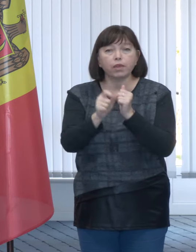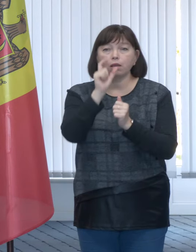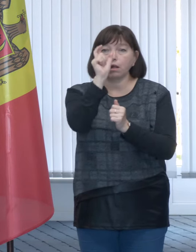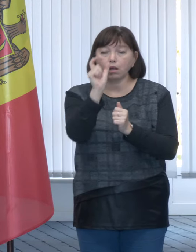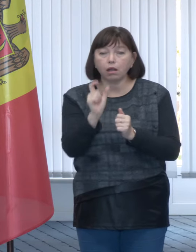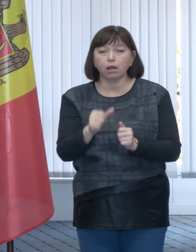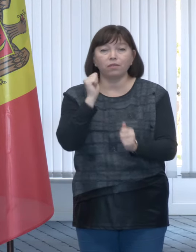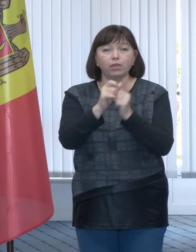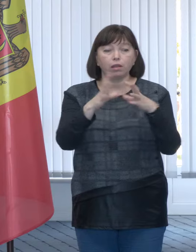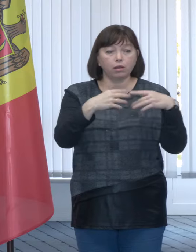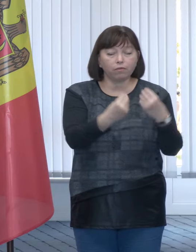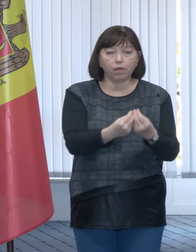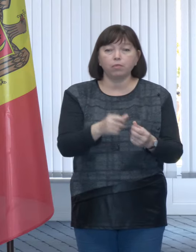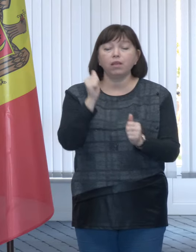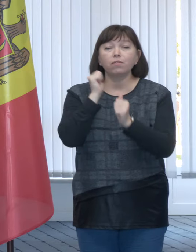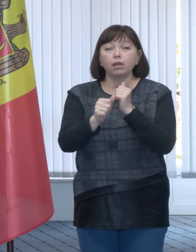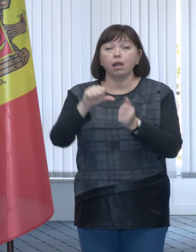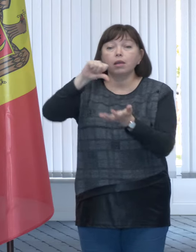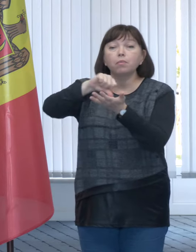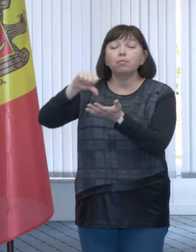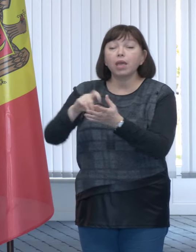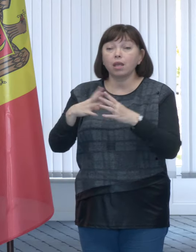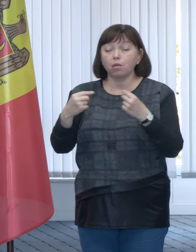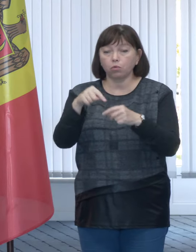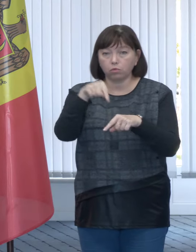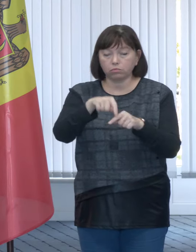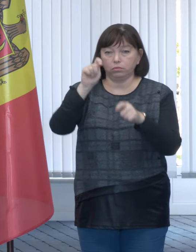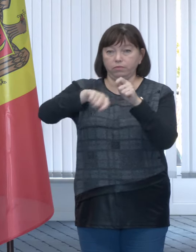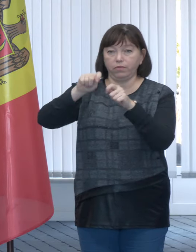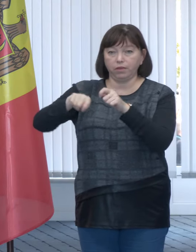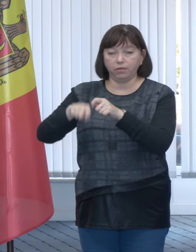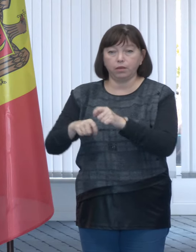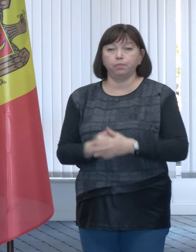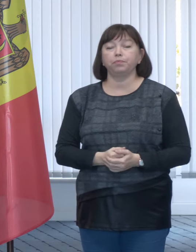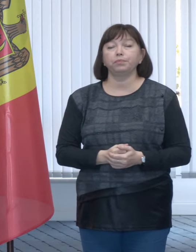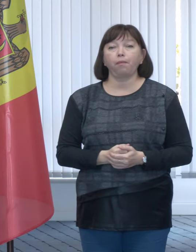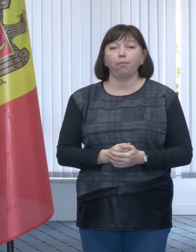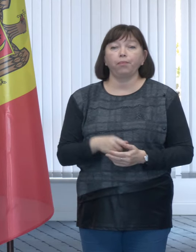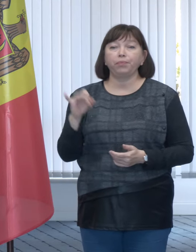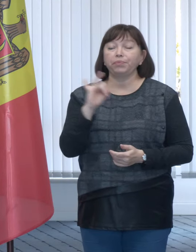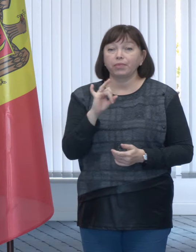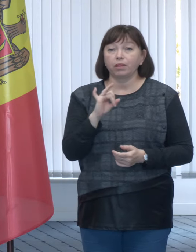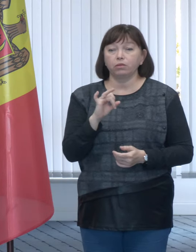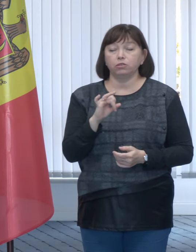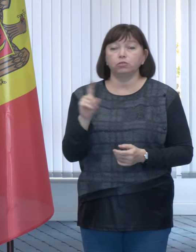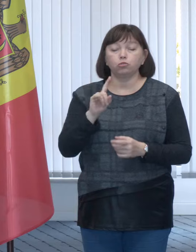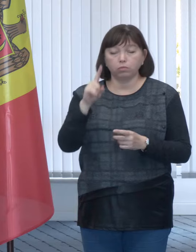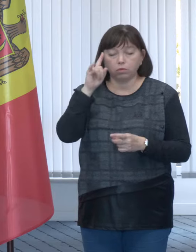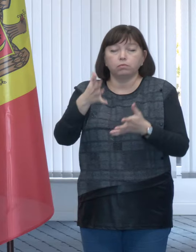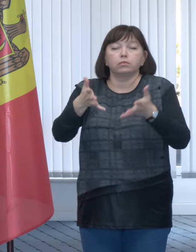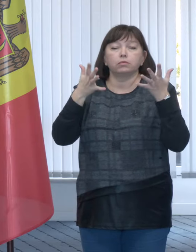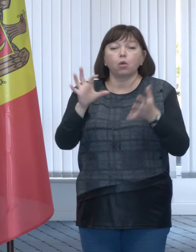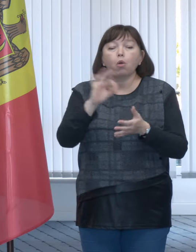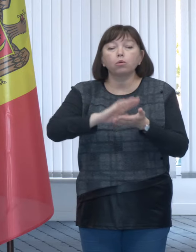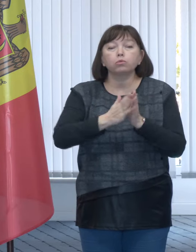gospodărie fiecare membru a gospodăriei prin aceste filtre și pentru a ne crea o imagine despre